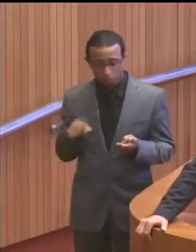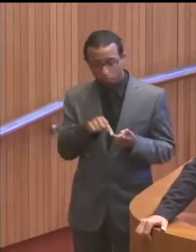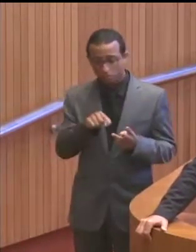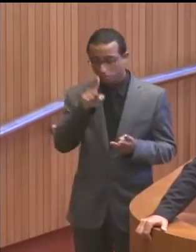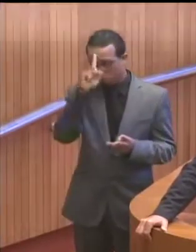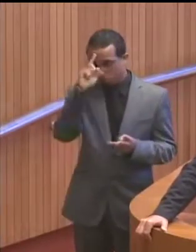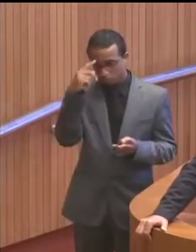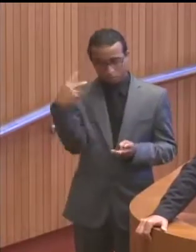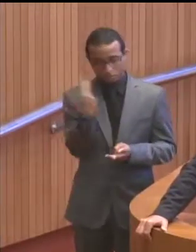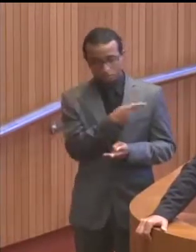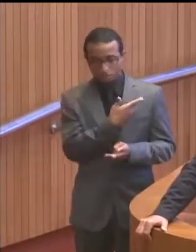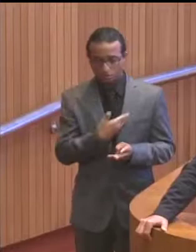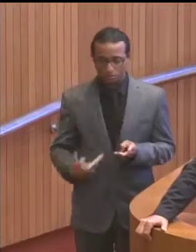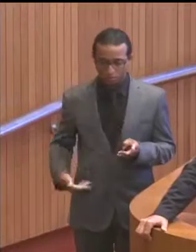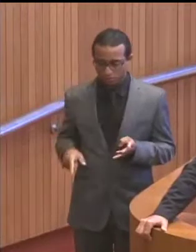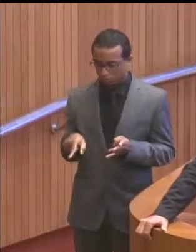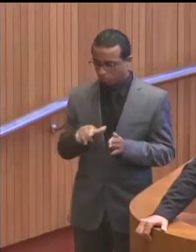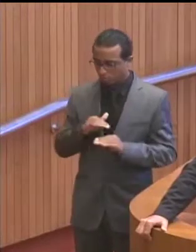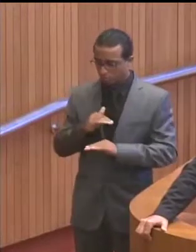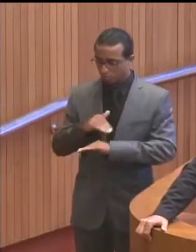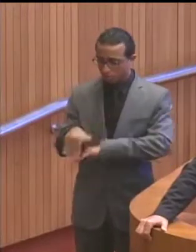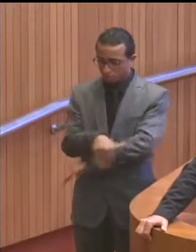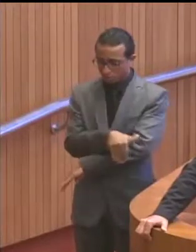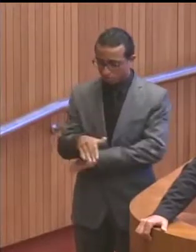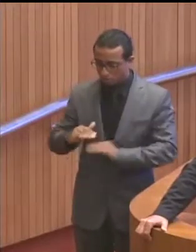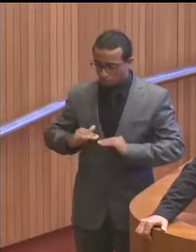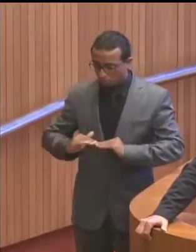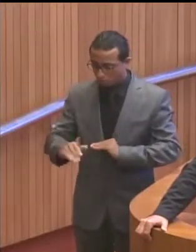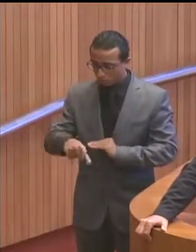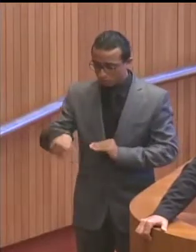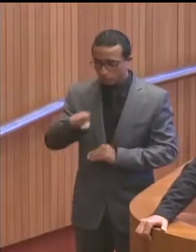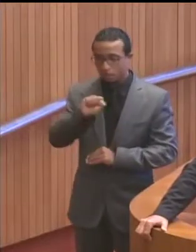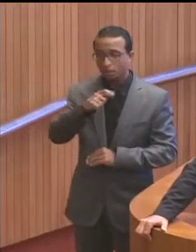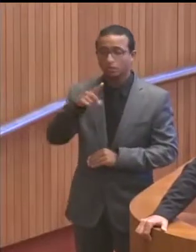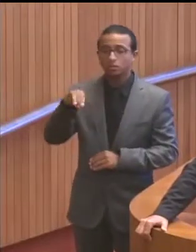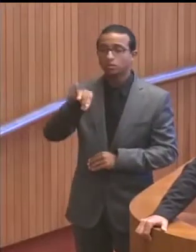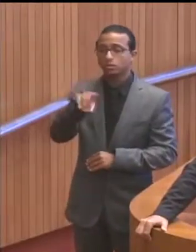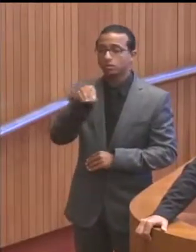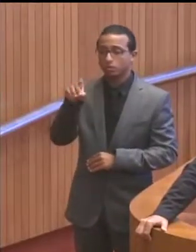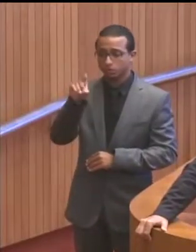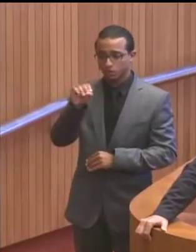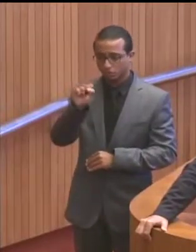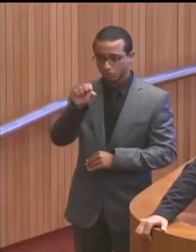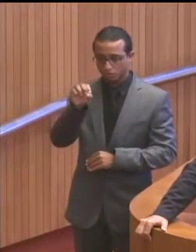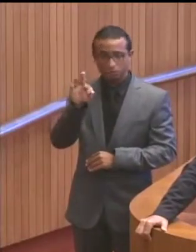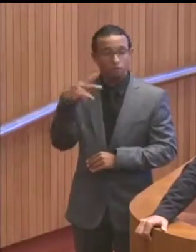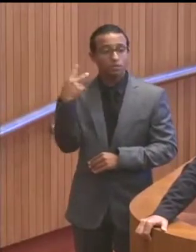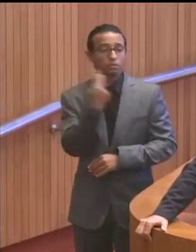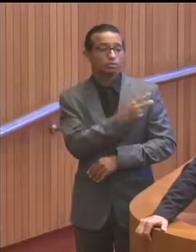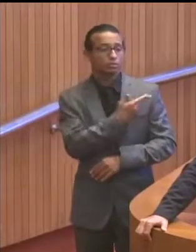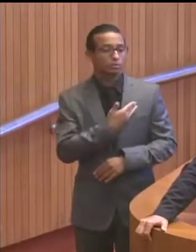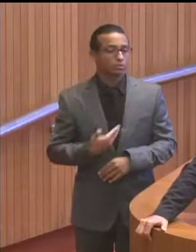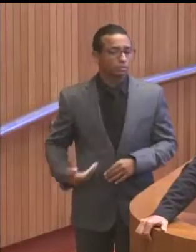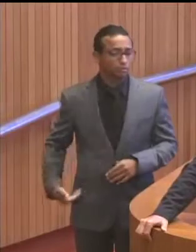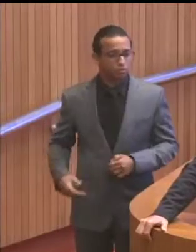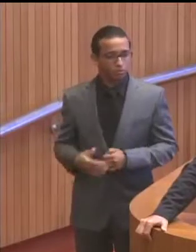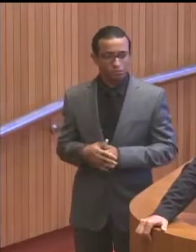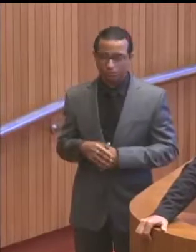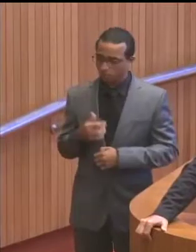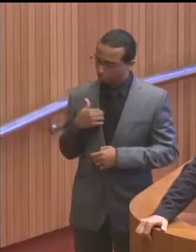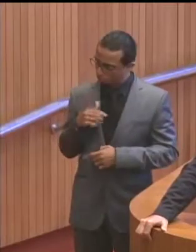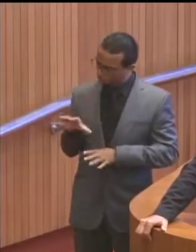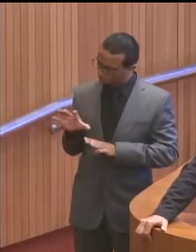no seu governo. Essa pavimentação urbana aqui de São João do Sota foi no seu governo. Ela se